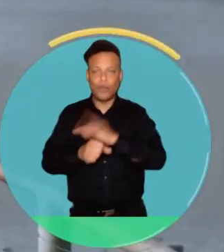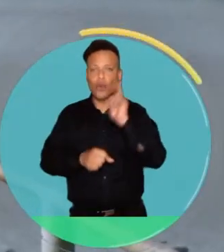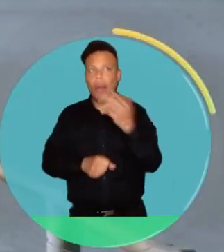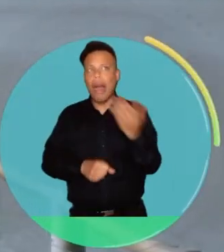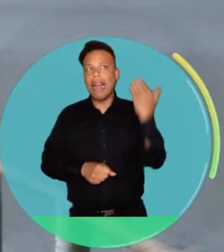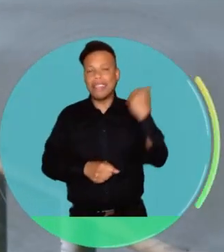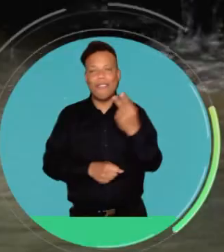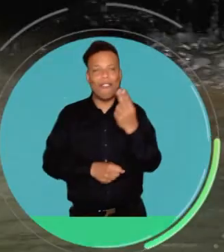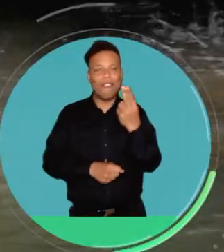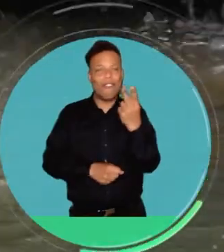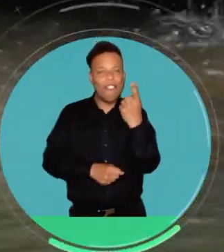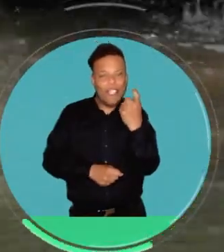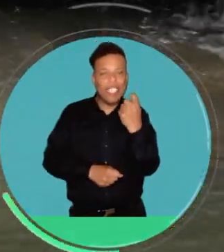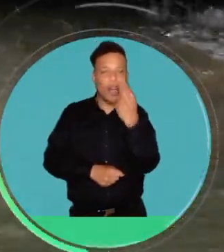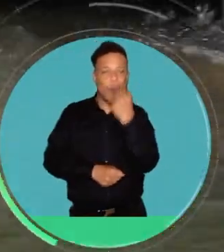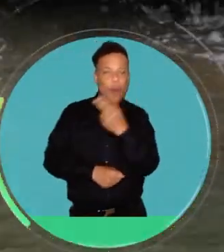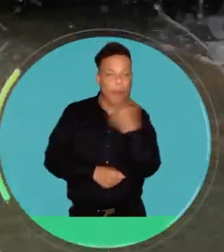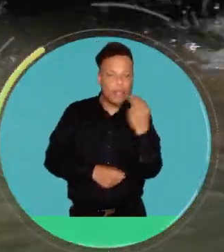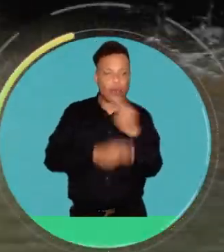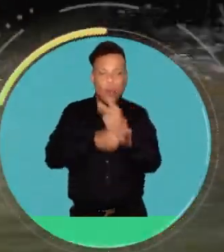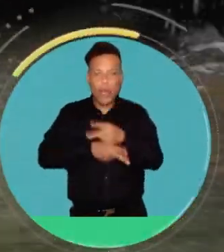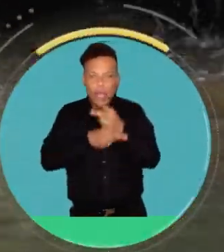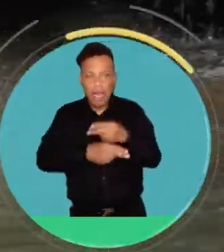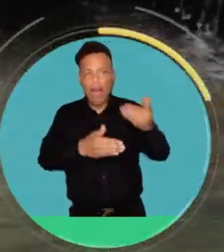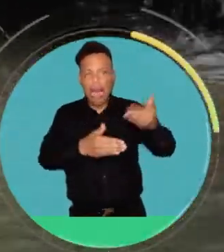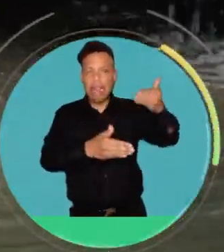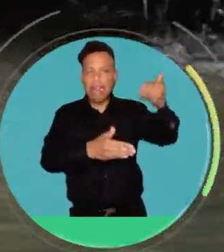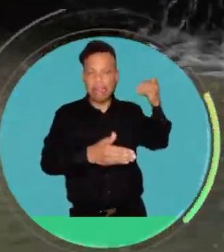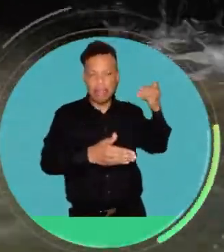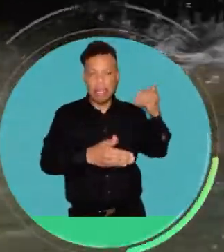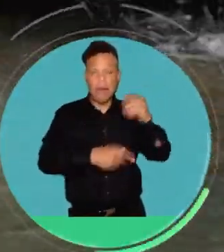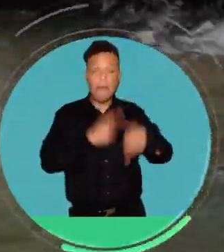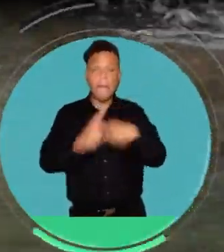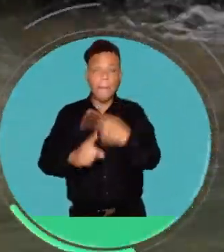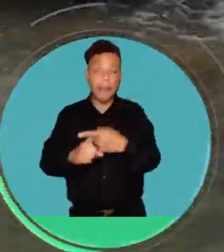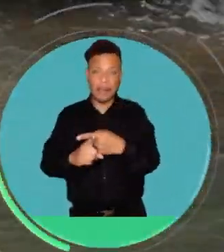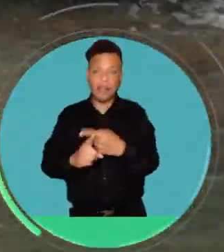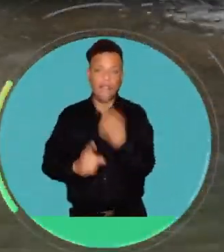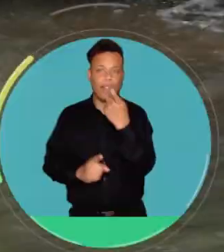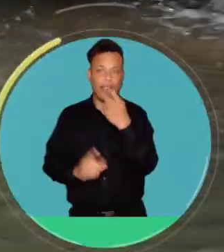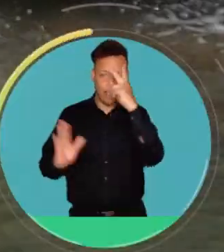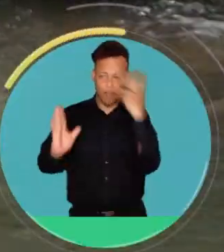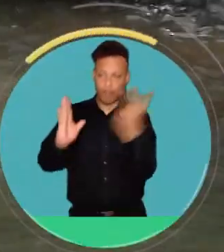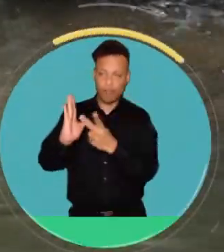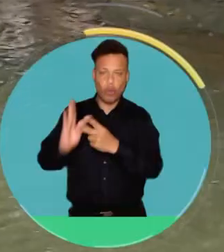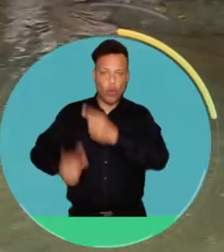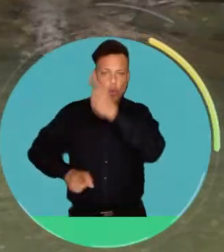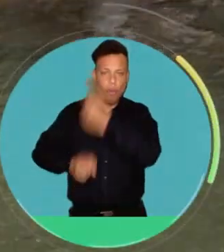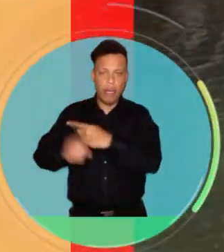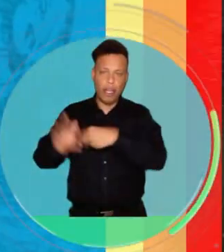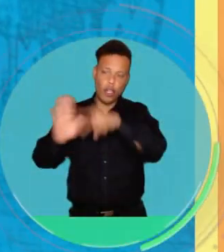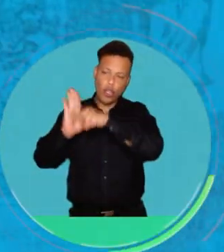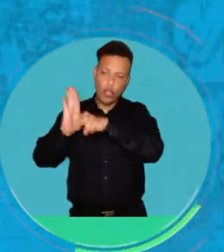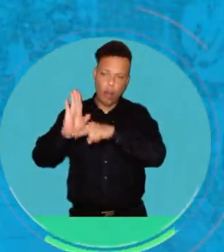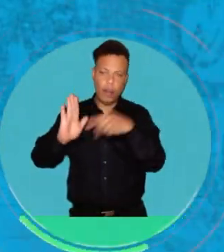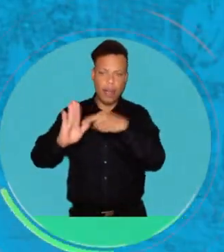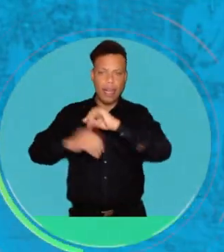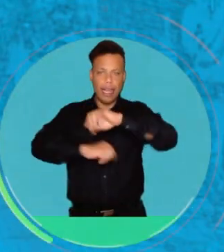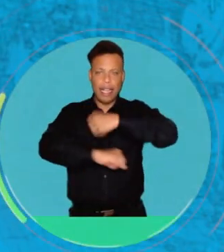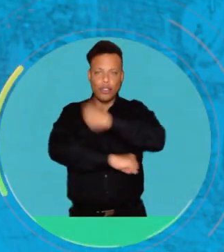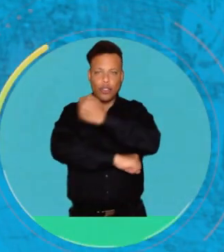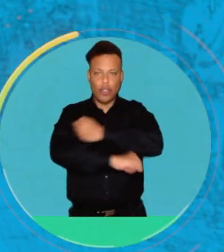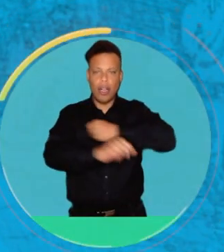es el resultado de la falta de compromiso y cuidado de las generaciones anteriores, así como el cumplimiento insuficiente de la normatividad de gestión